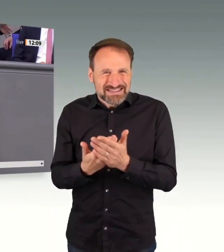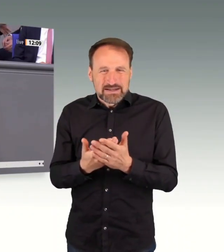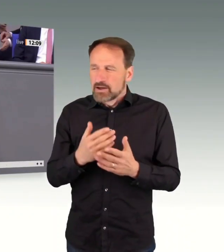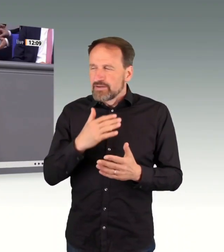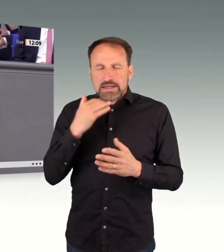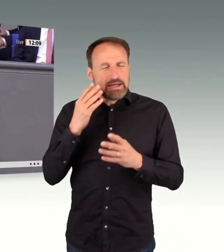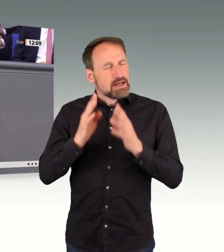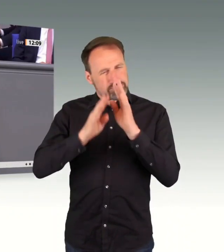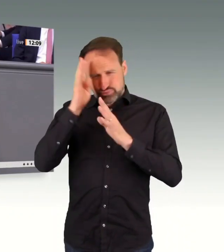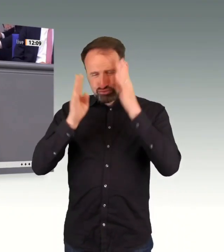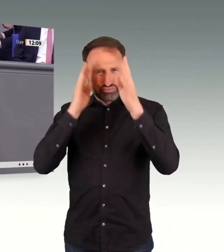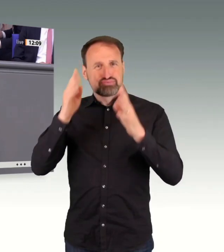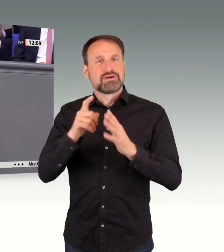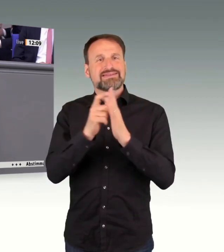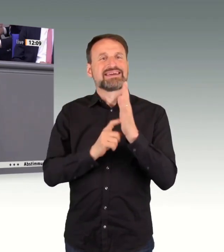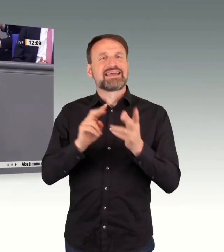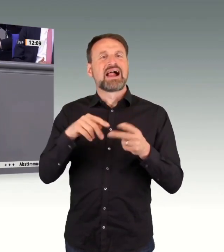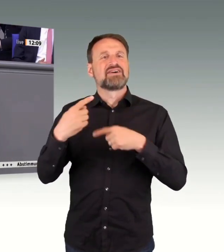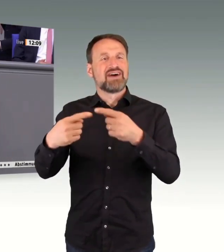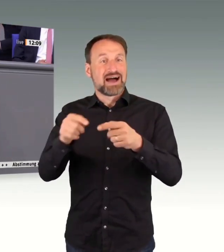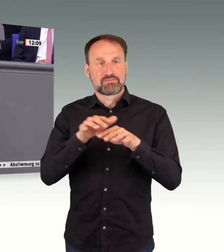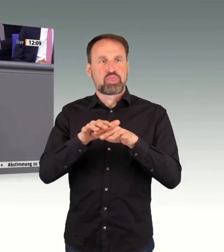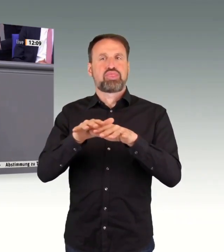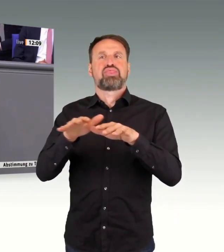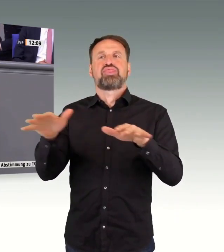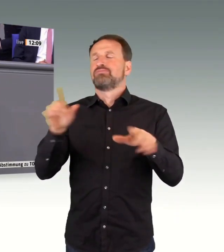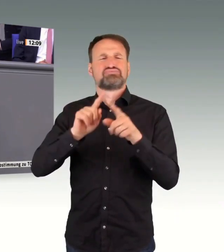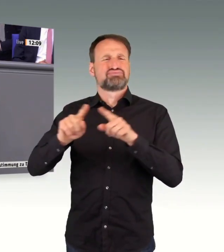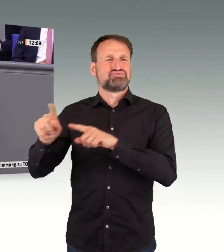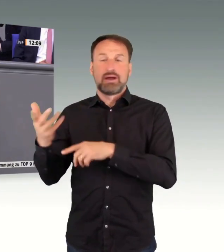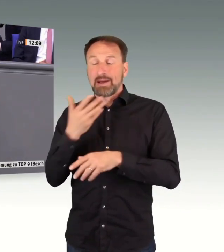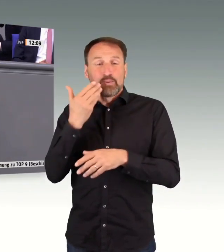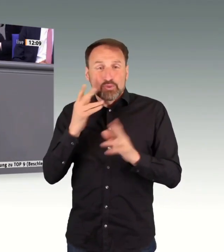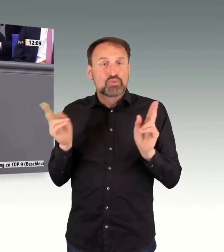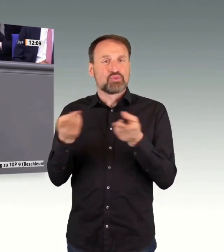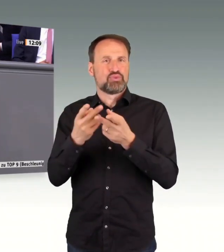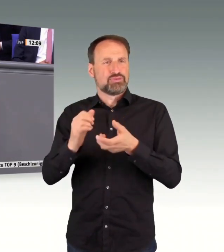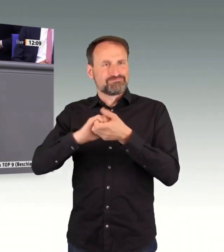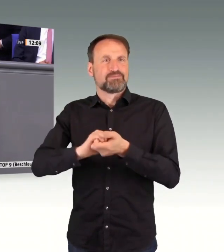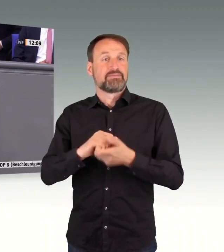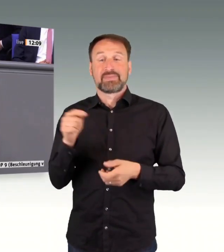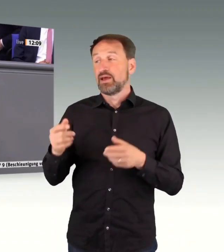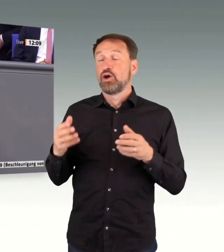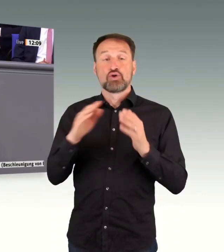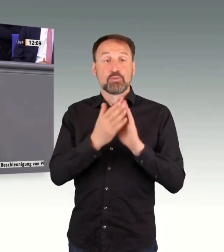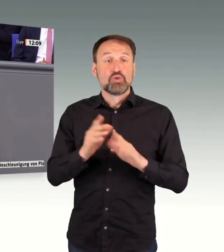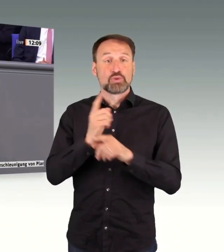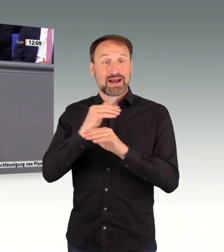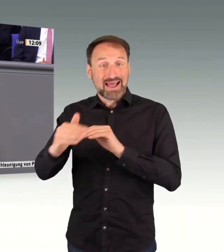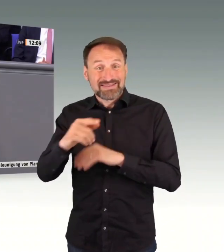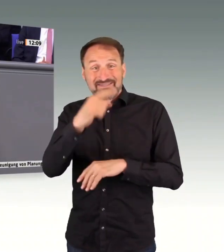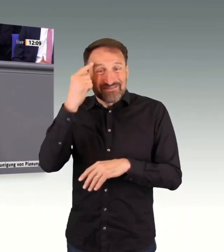aus der Gesellschaft noch weitere, wenn wir zweitens das Thema Personal nicht angehen und Automatisierung von Verfahren, und wenn wir drittens das Thema